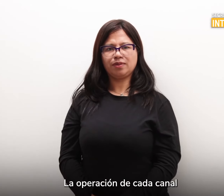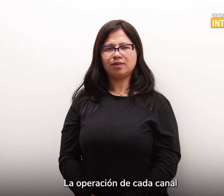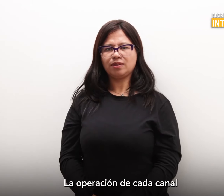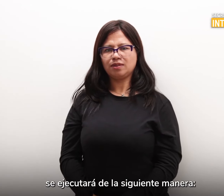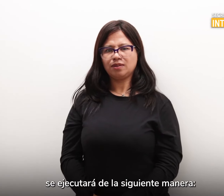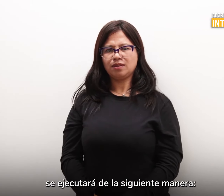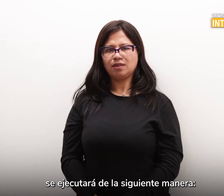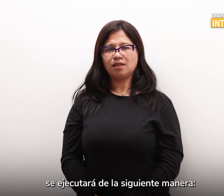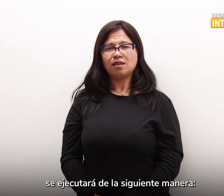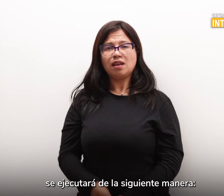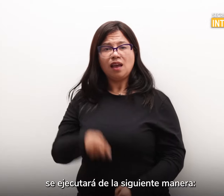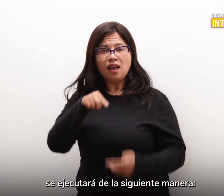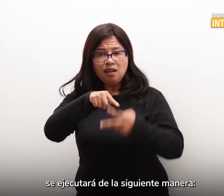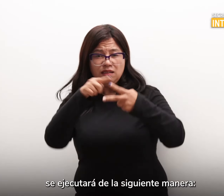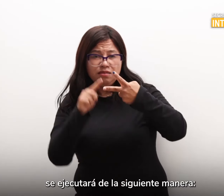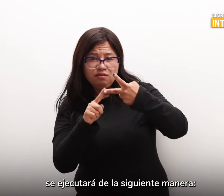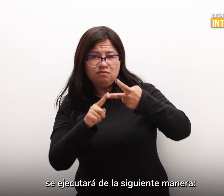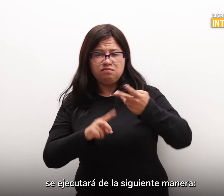se ejecutará de la siguiente manera